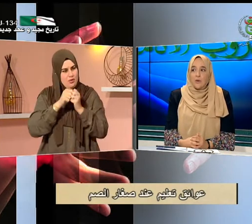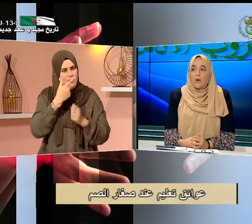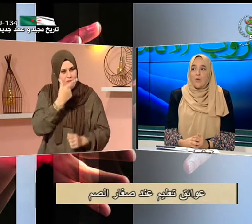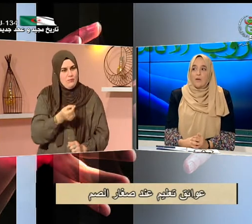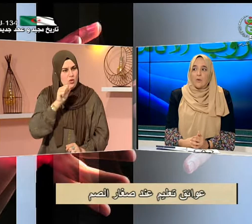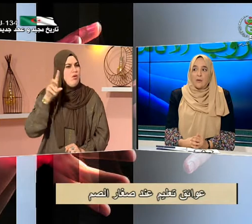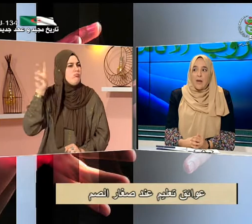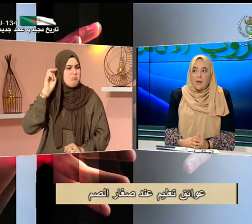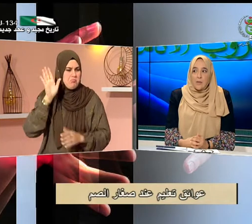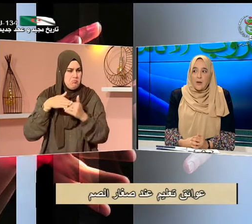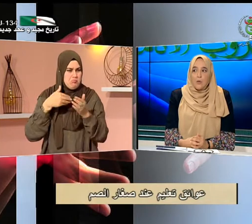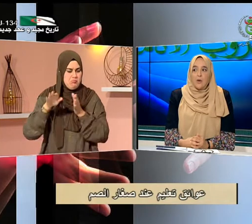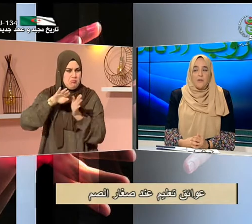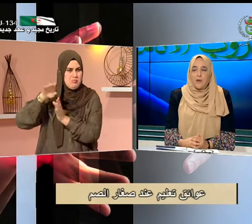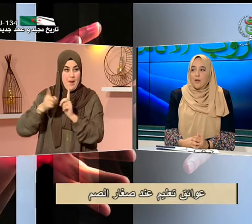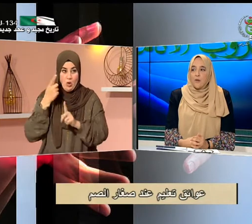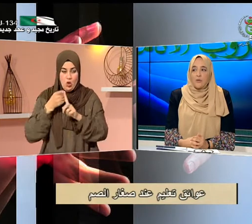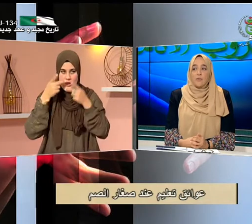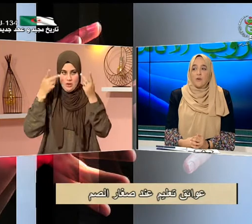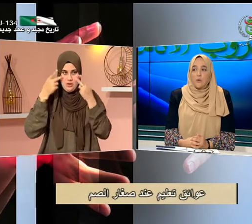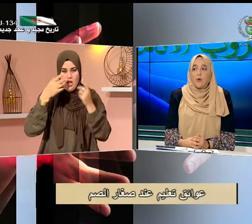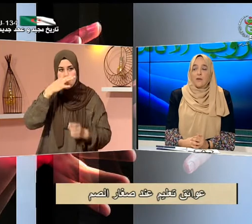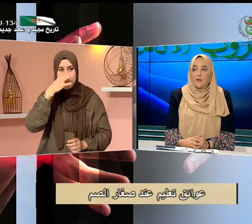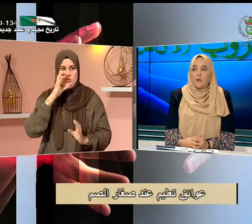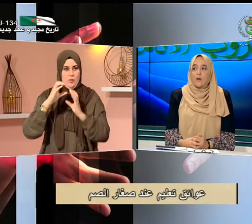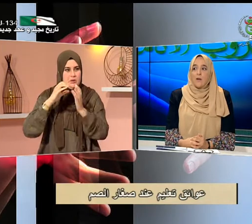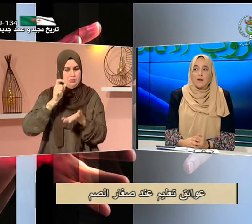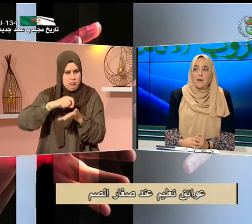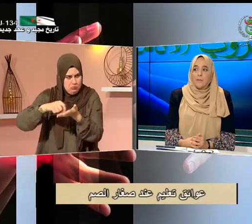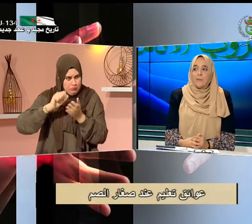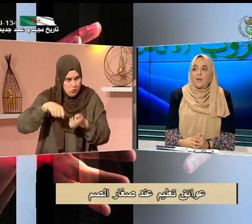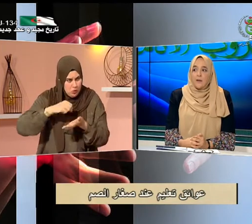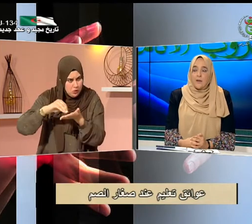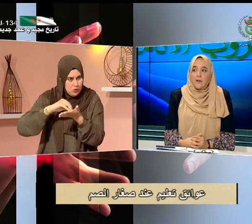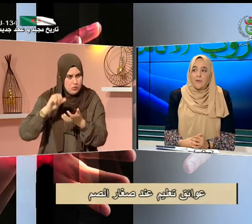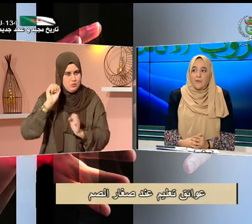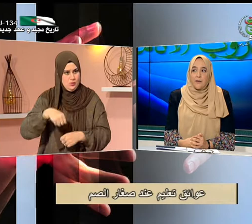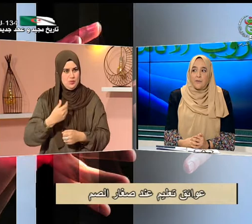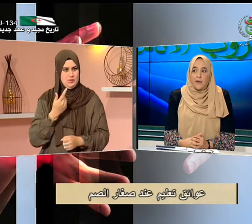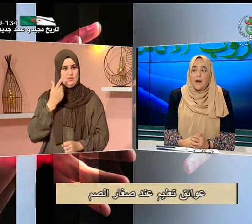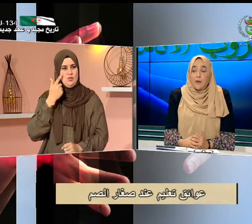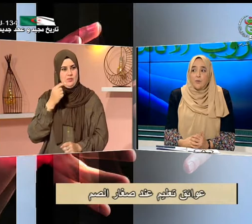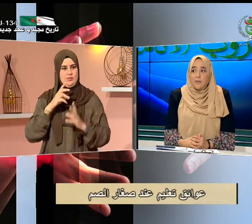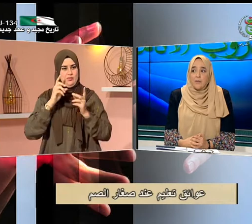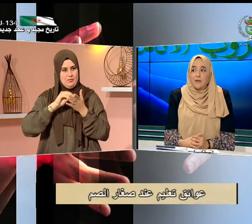وتعامل معه فإنه يمكنه أن يتطور ويتعلم فإعاقته سمعية